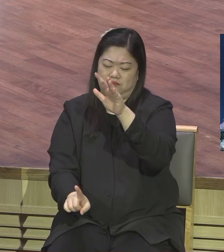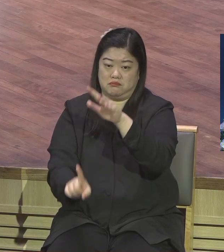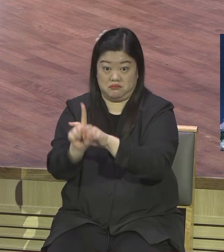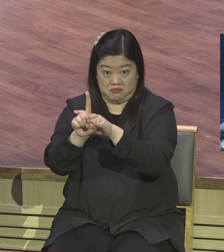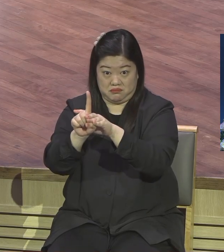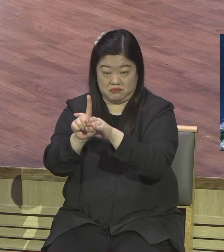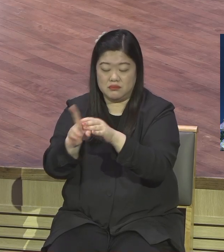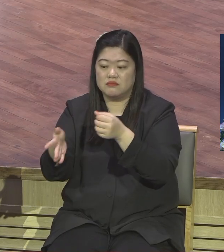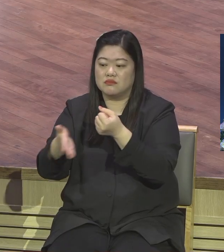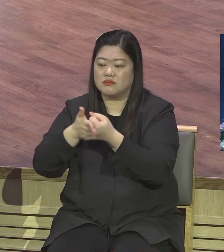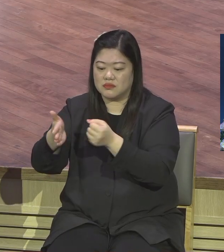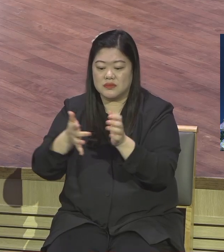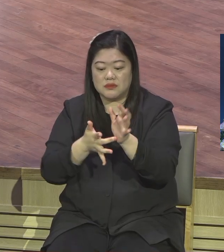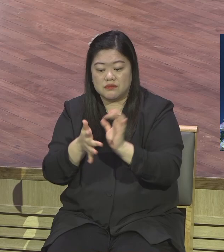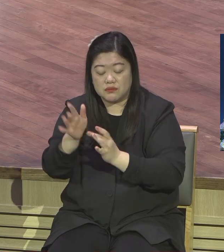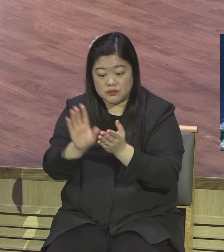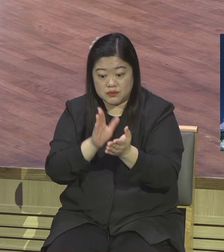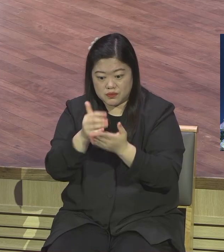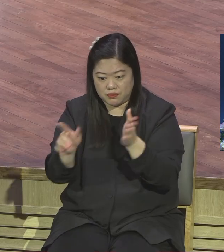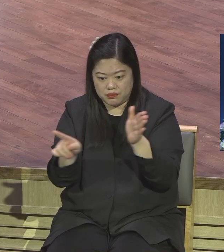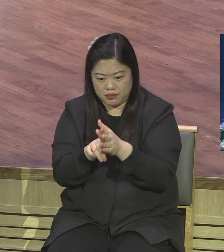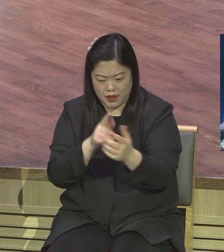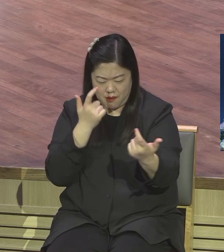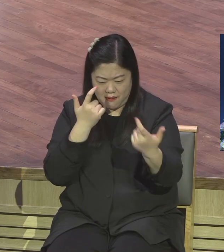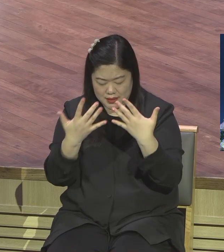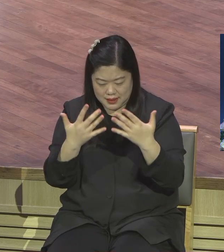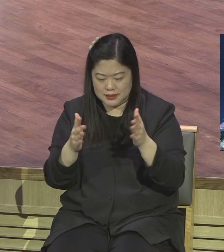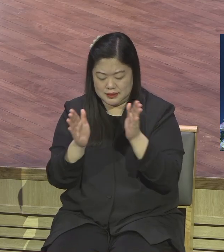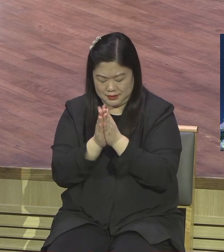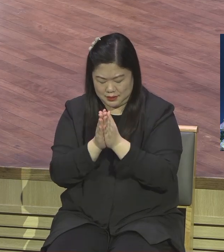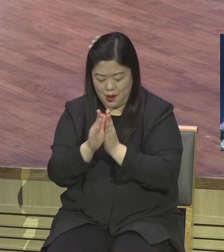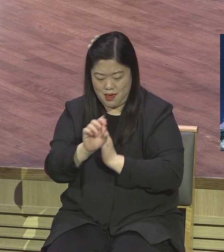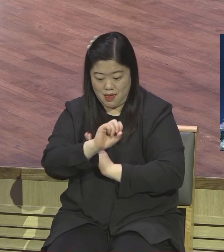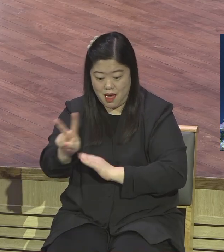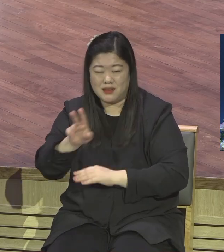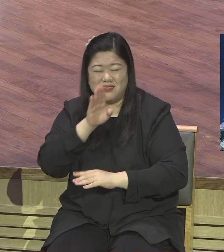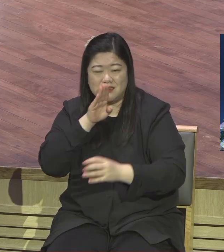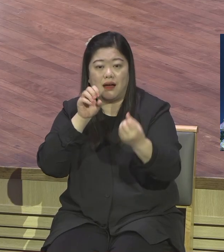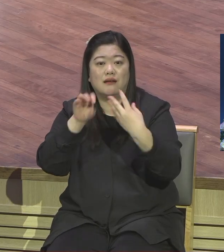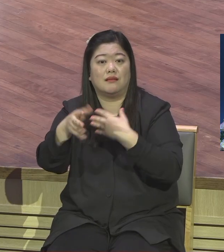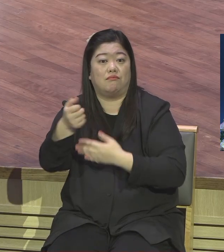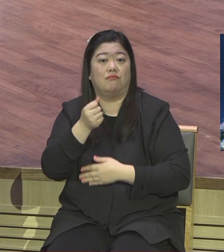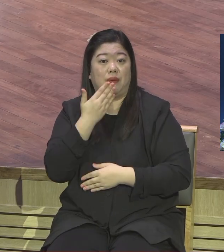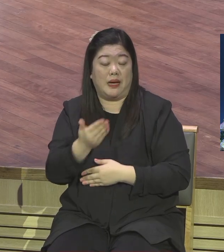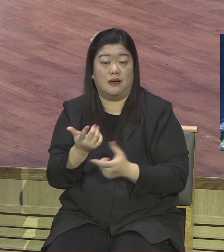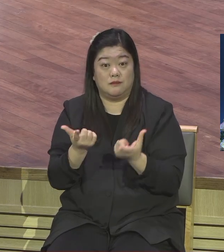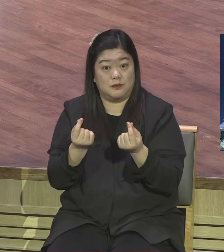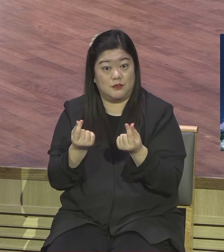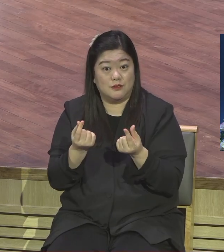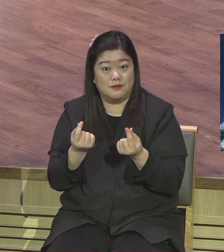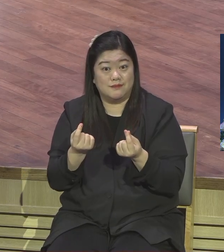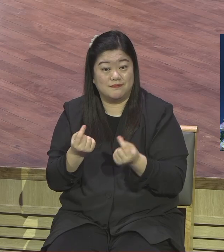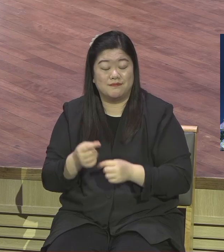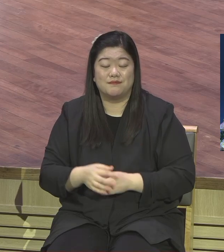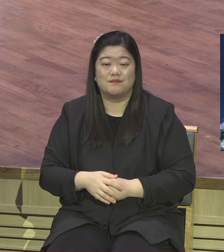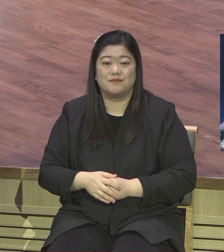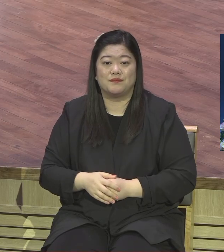그리스도 그 이름으로 기도할 때 참된 응답을 받는다 그 이름으로 기도하면 응답받아요